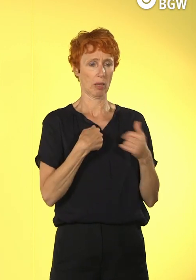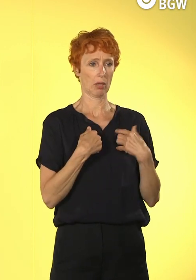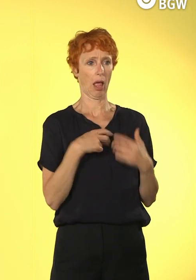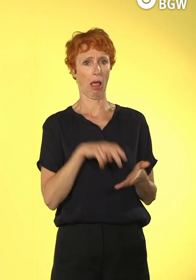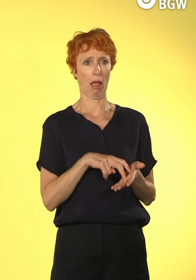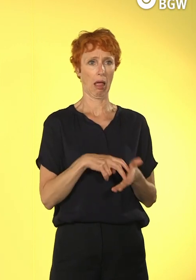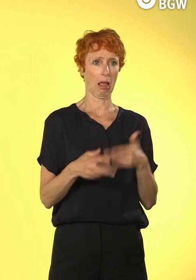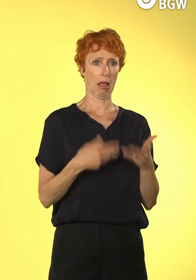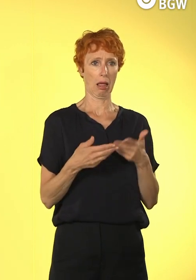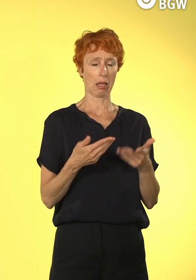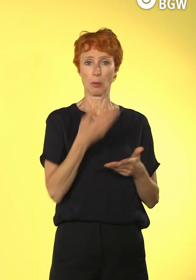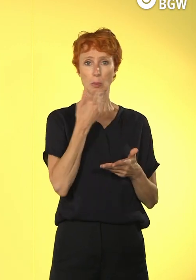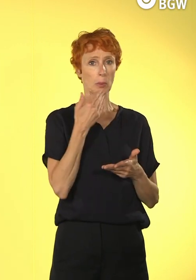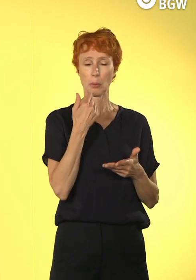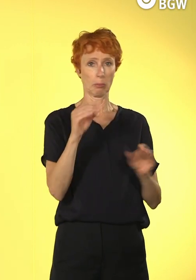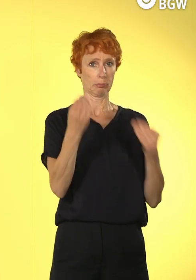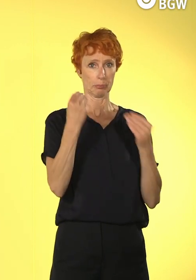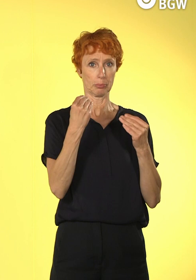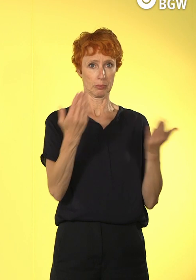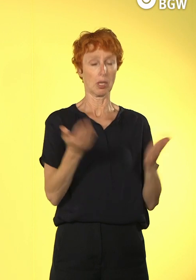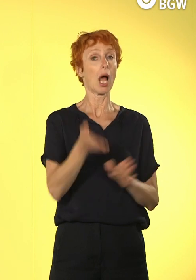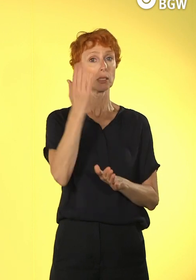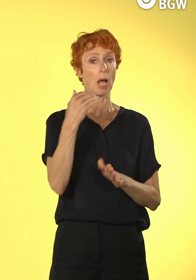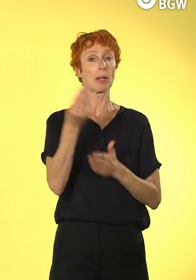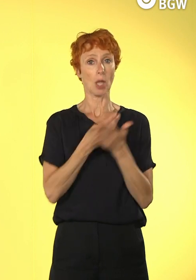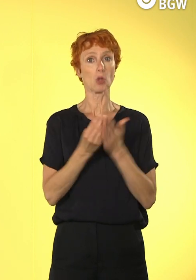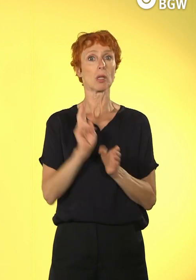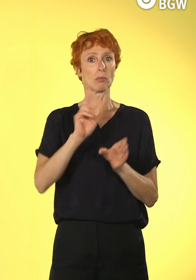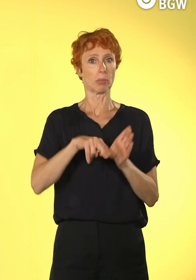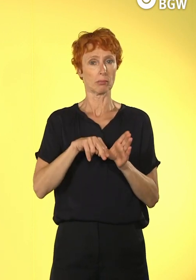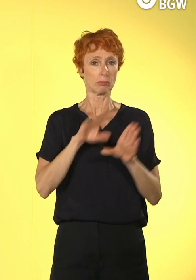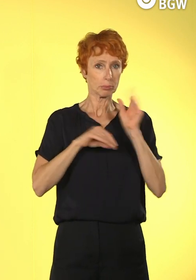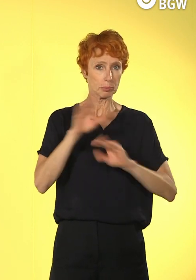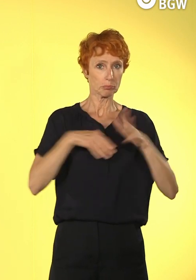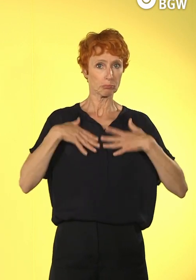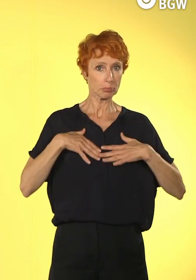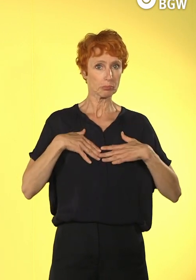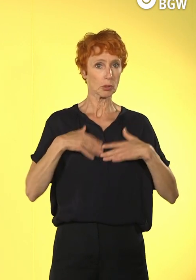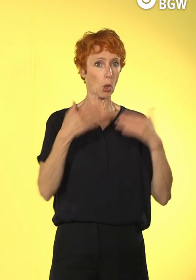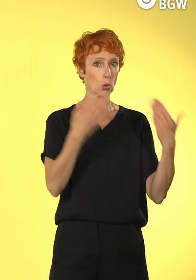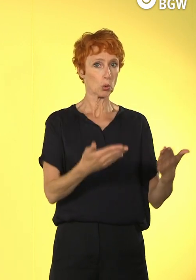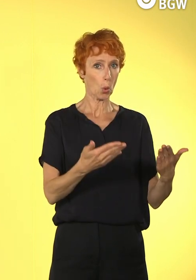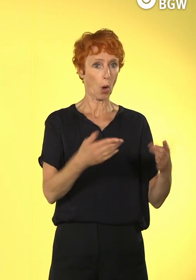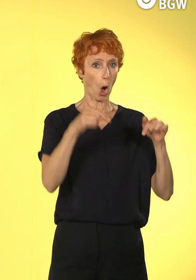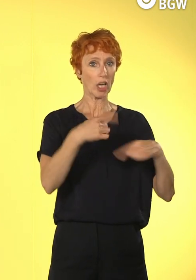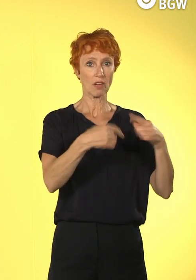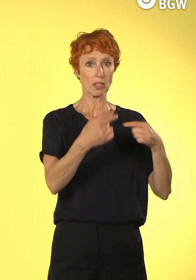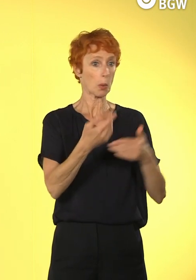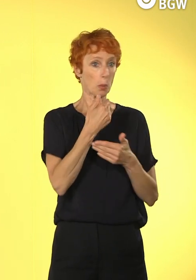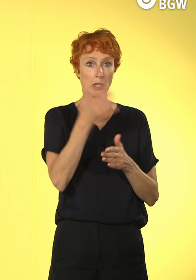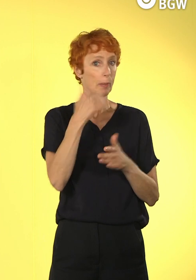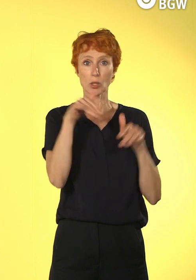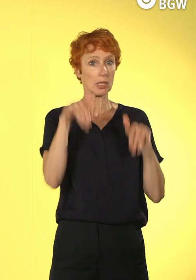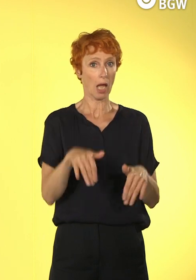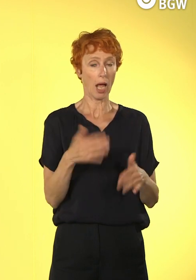hat es nie jemand beigebracht. Als ich angefangen habe mit meiner Ausbildung, war das nie Thema. Das ist eine Frage der Fähigkeiten und